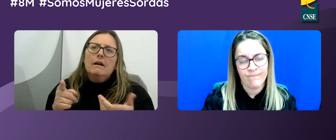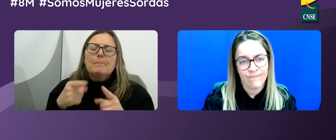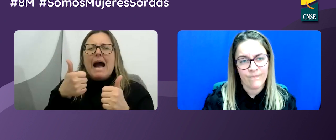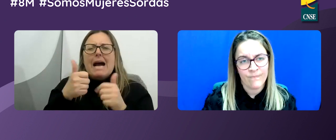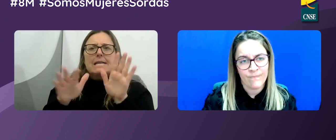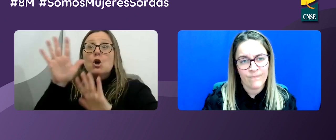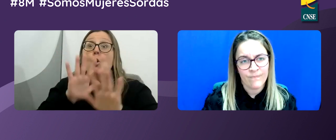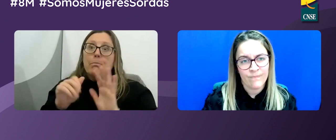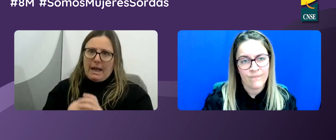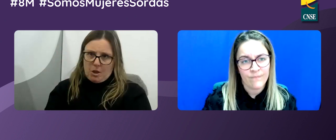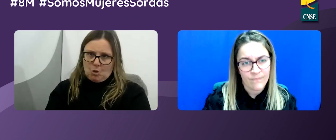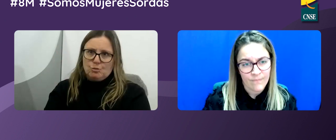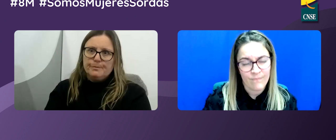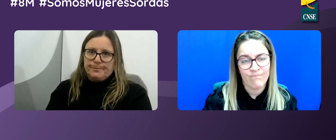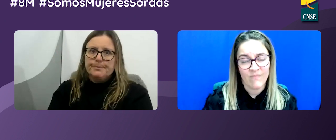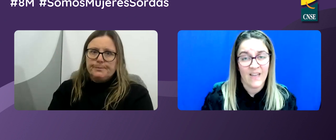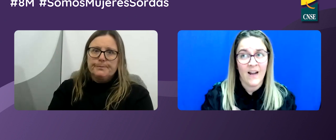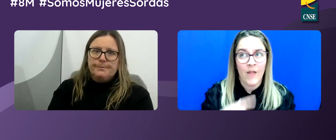resulta más complicado.